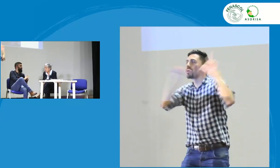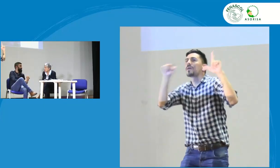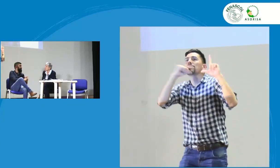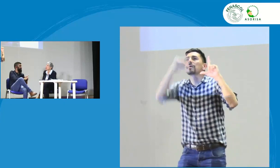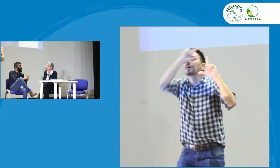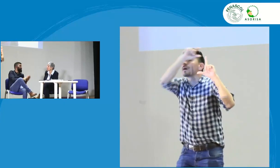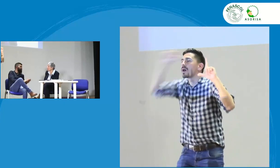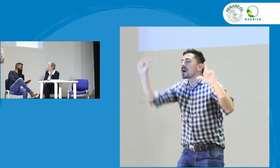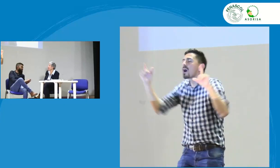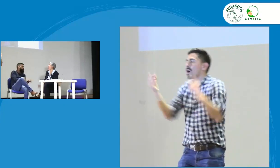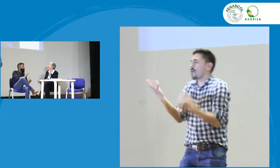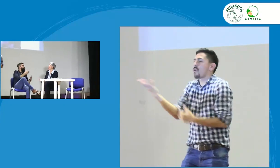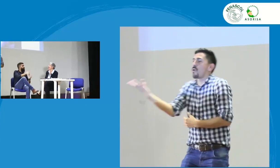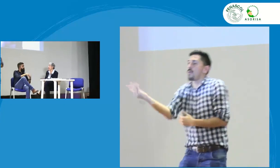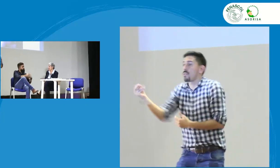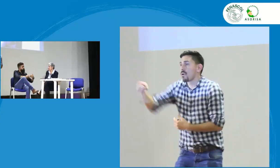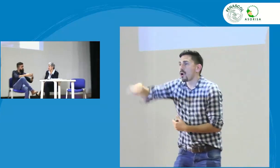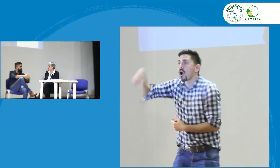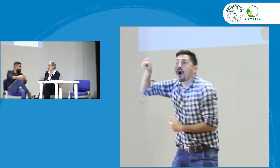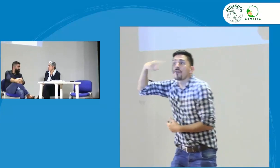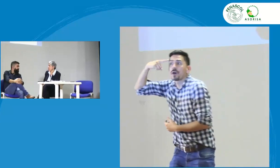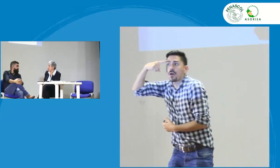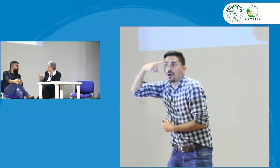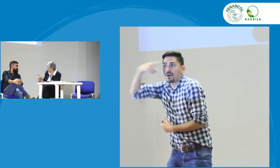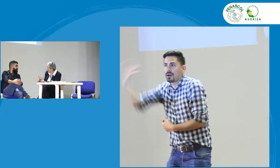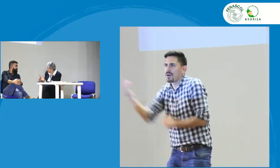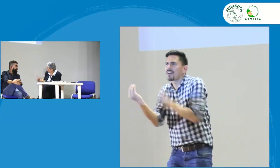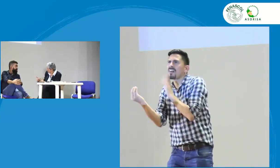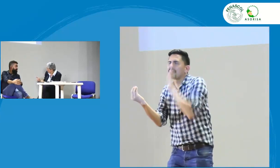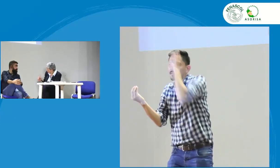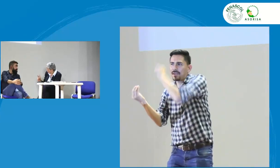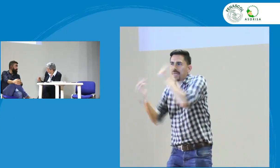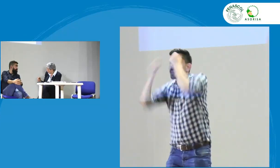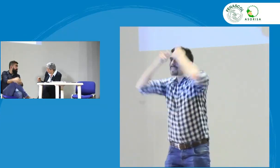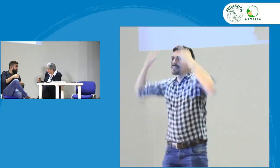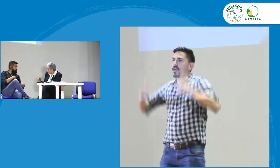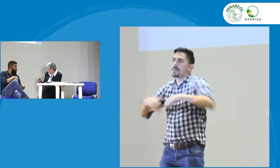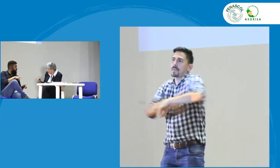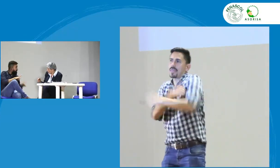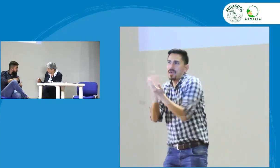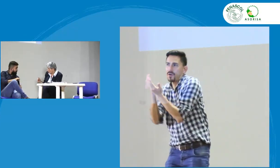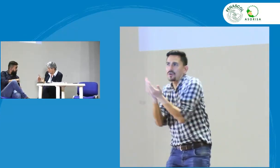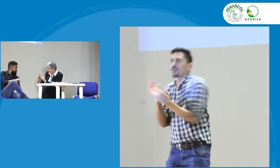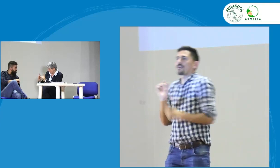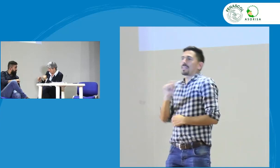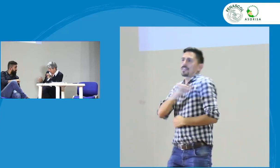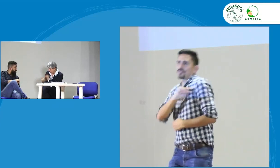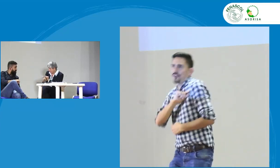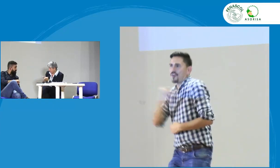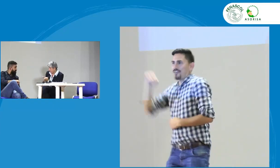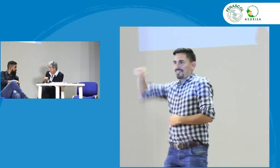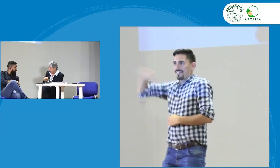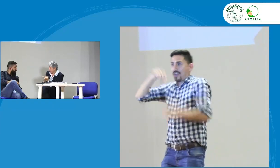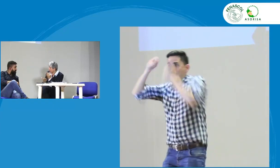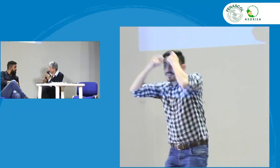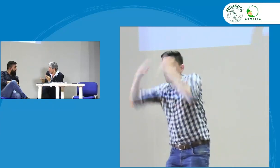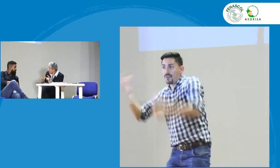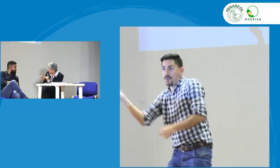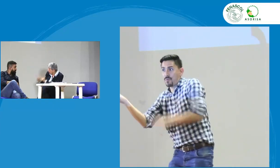Mari ella estuvo presentando que había el gobierno el estado había una estructura desde el